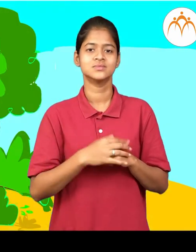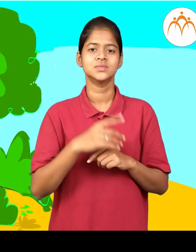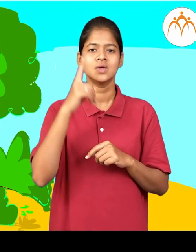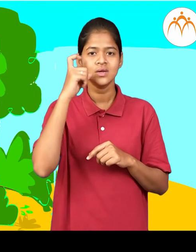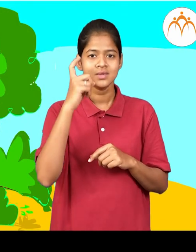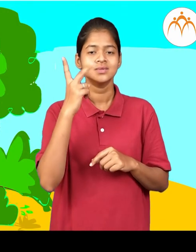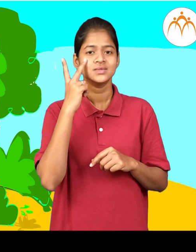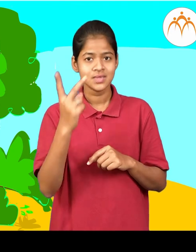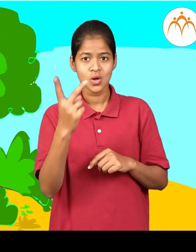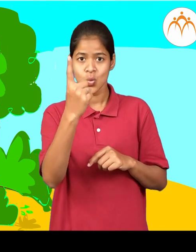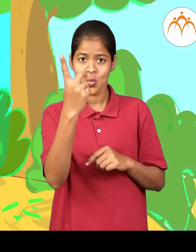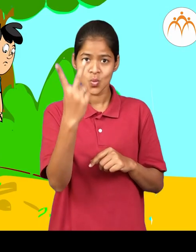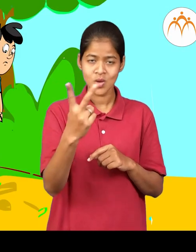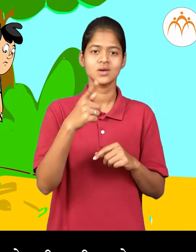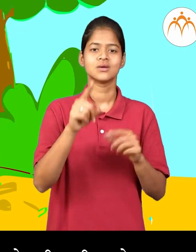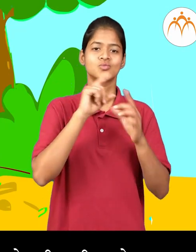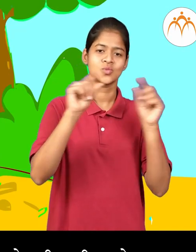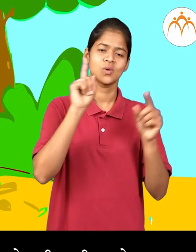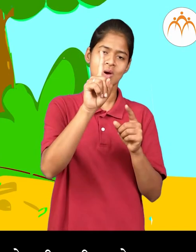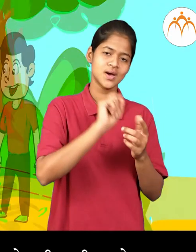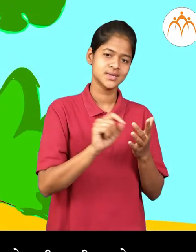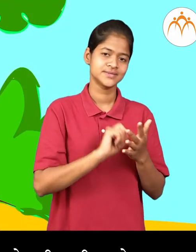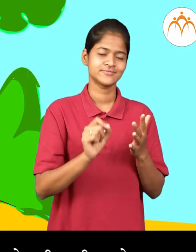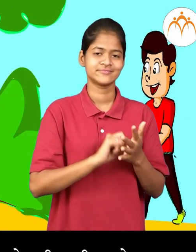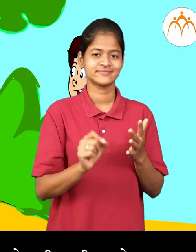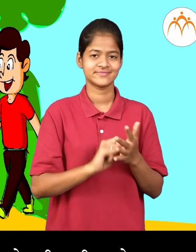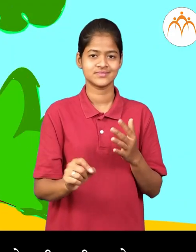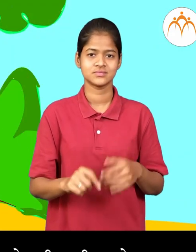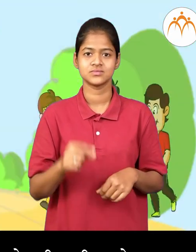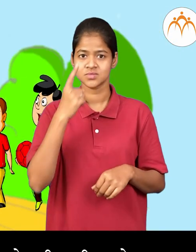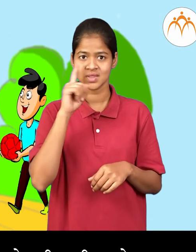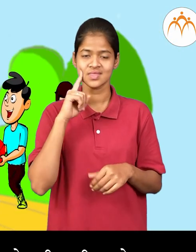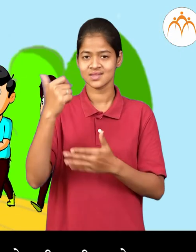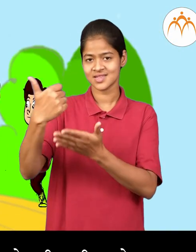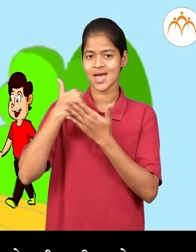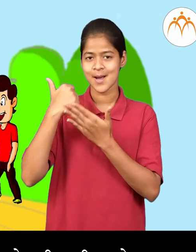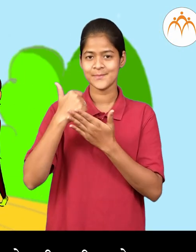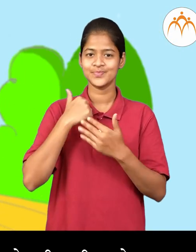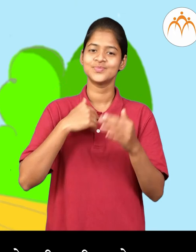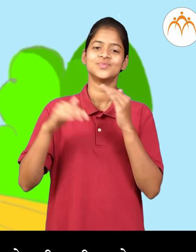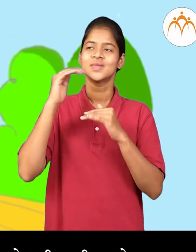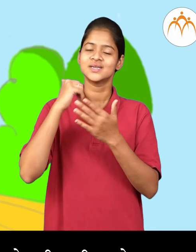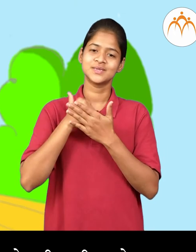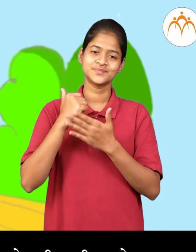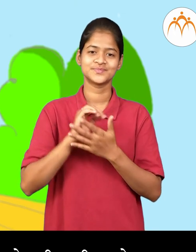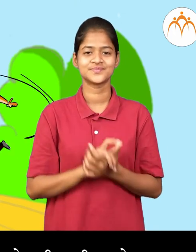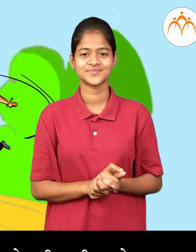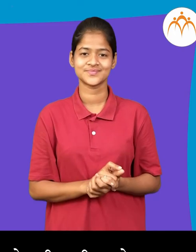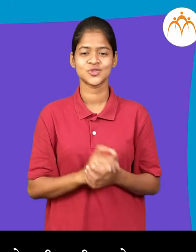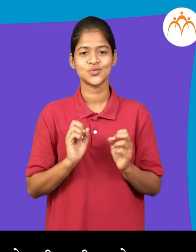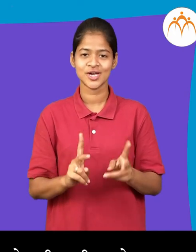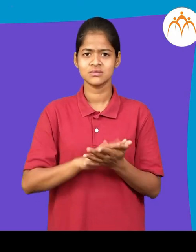वाक्यत तयार करा आई बाबांची कि मां मोठ्यांची मदद गेतली तरी चालेल